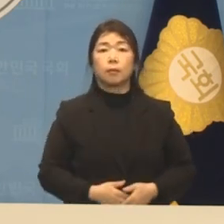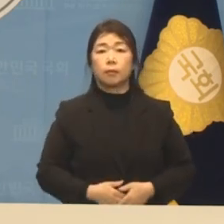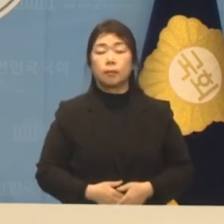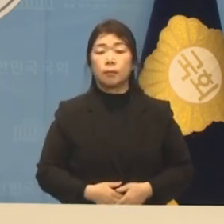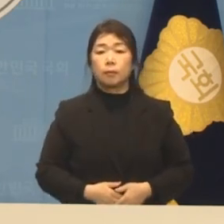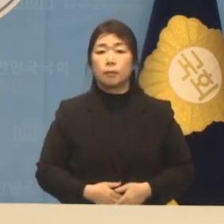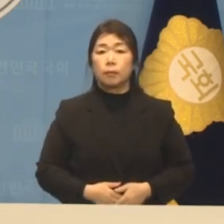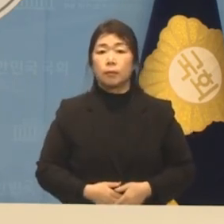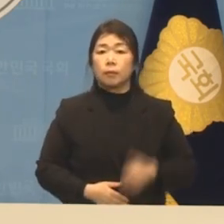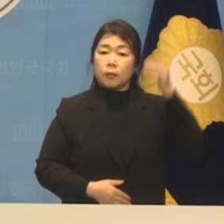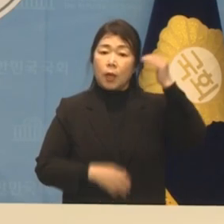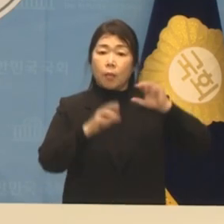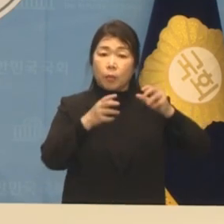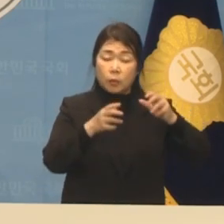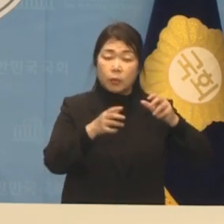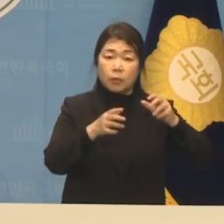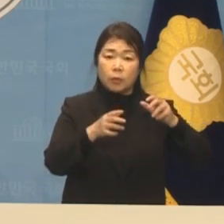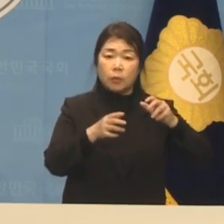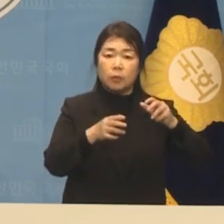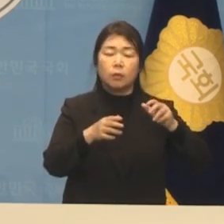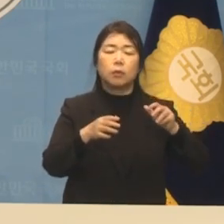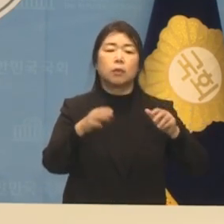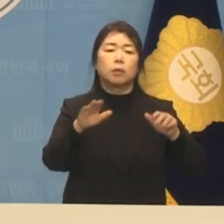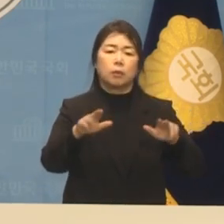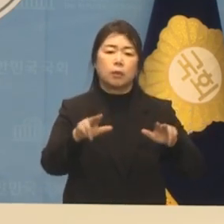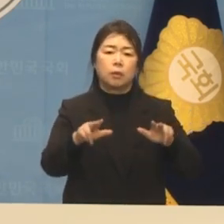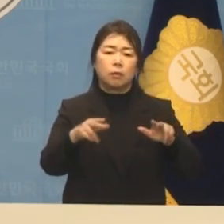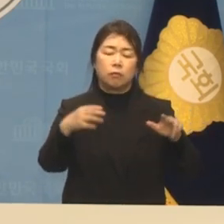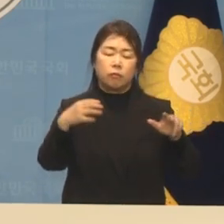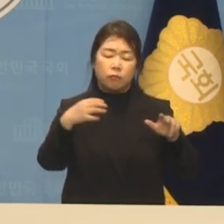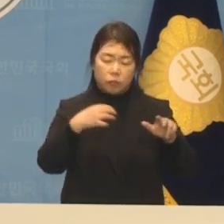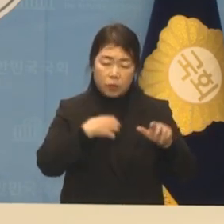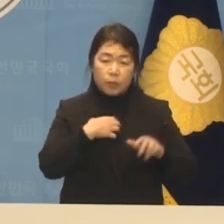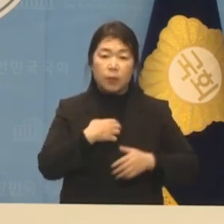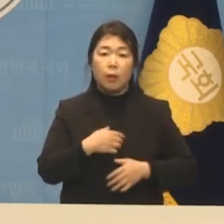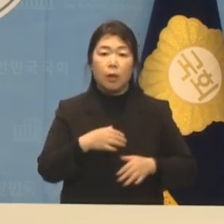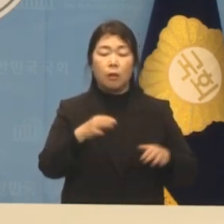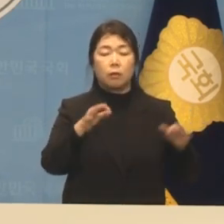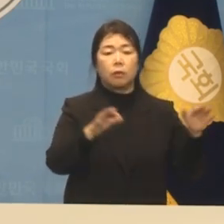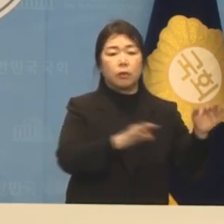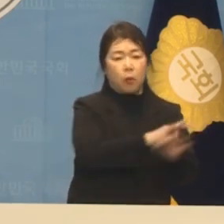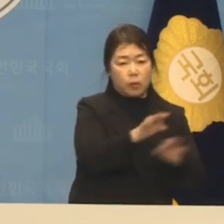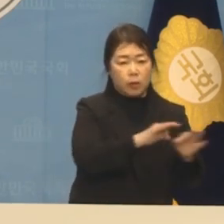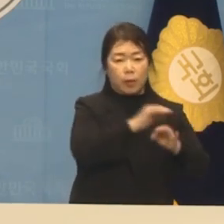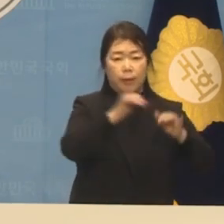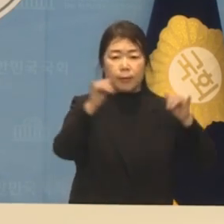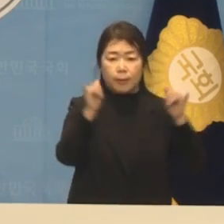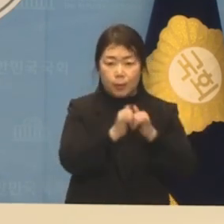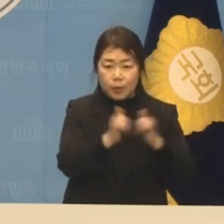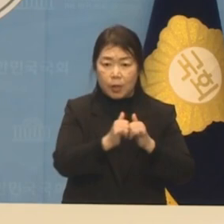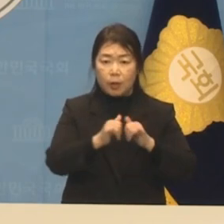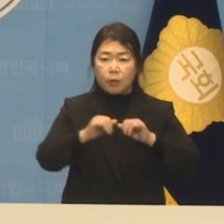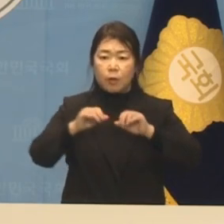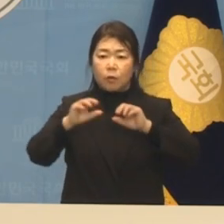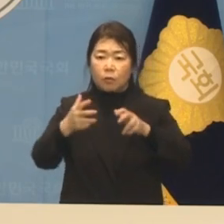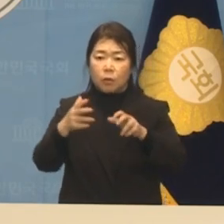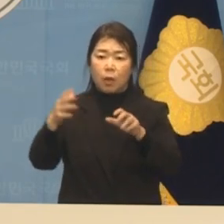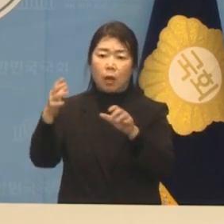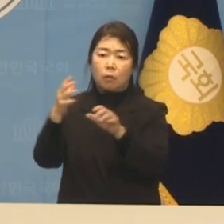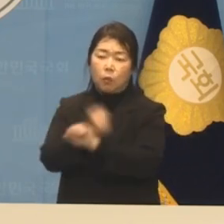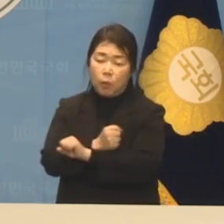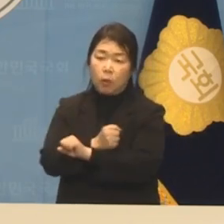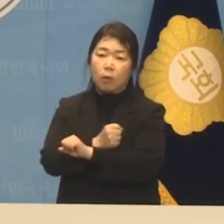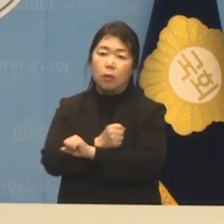대한민국 호는 침몰위기입니다. 경제위기, 전쟁위기, 국가소멸위기,